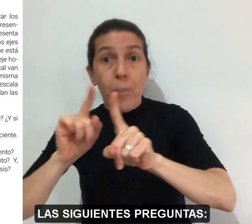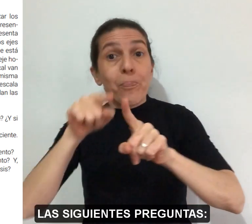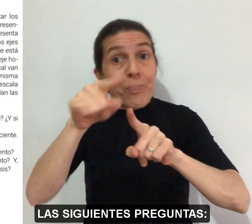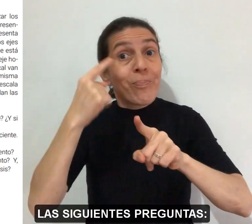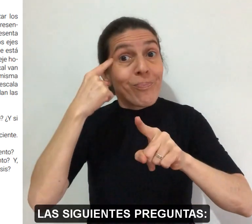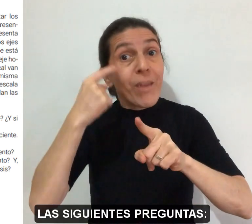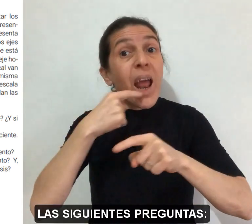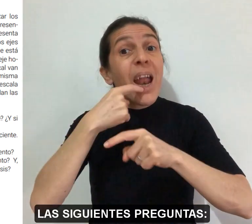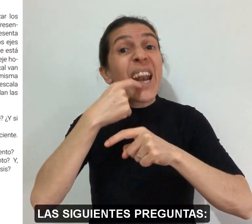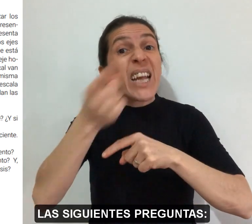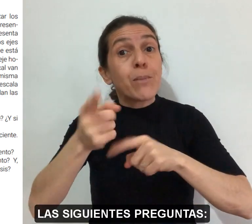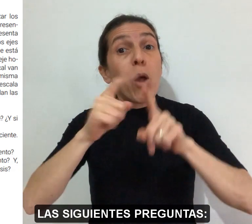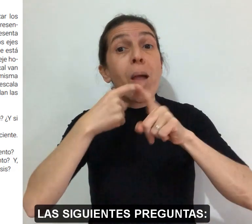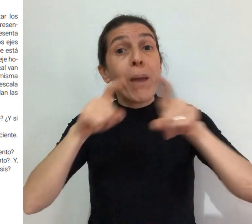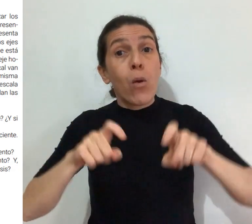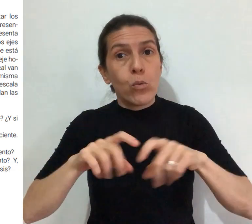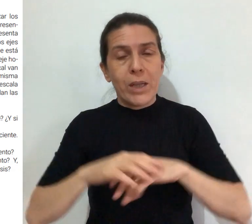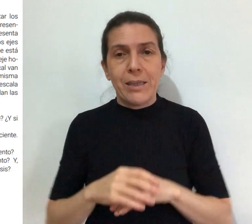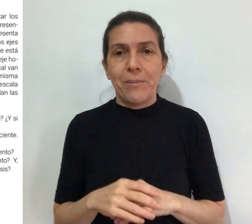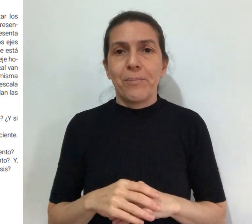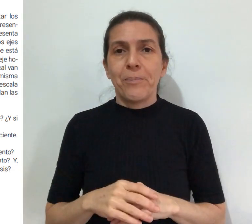las siguientes preguntas.